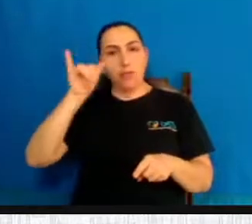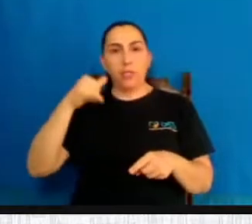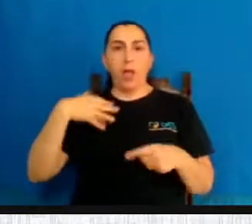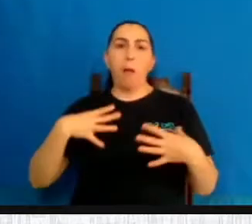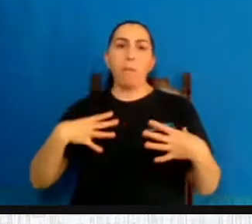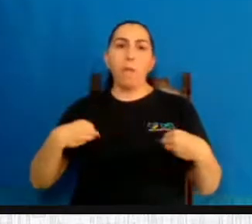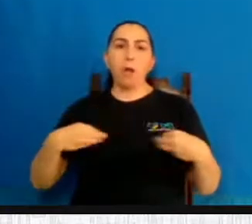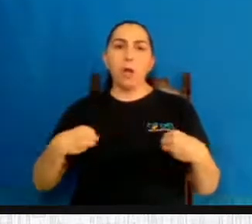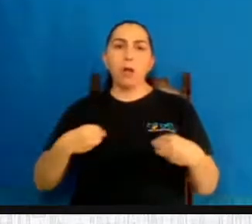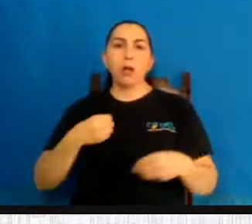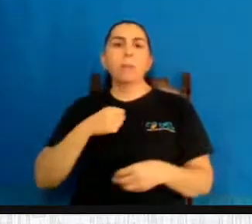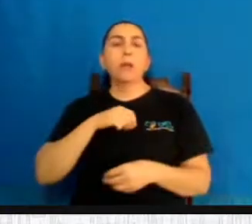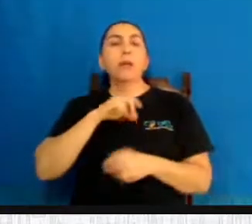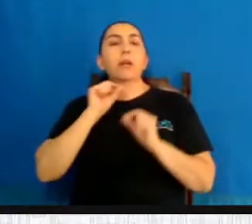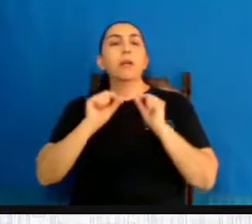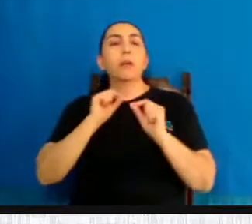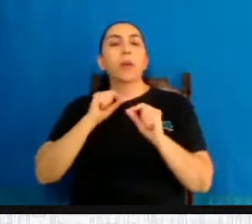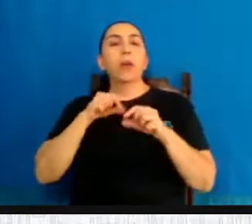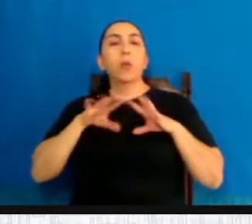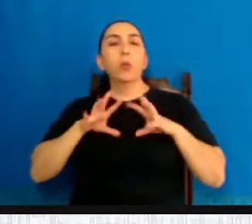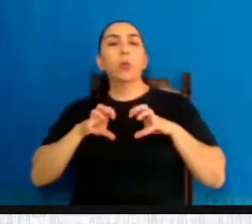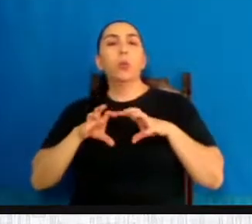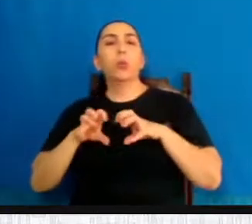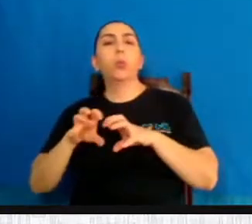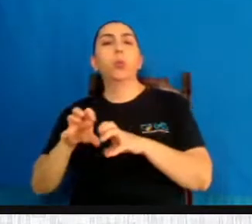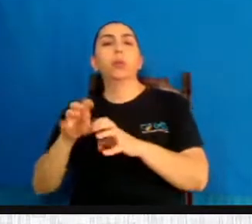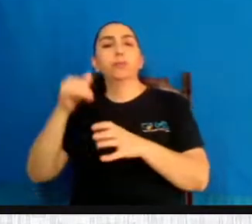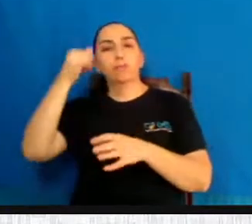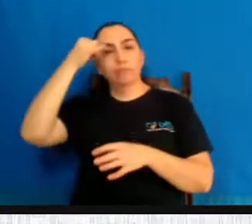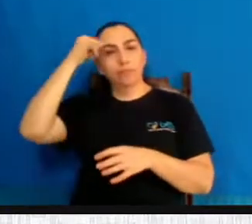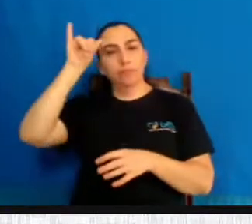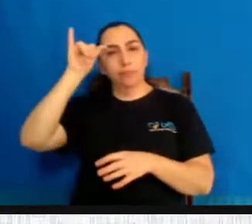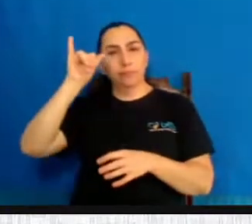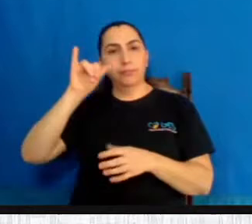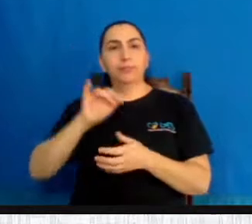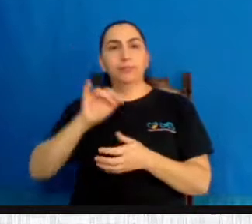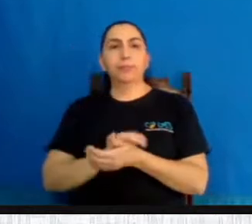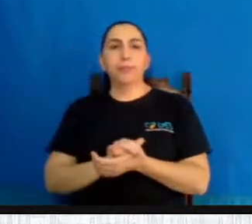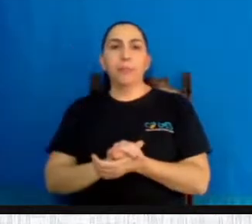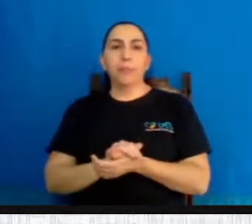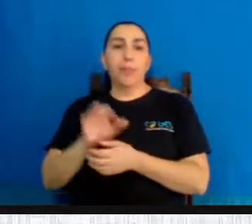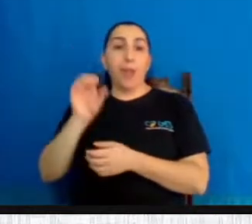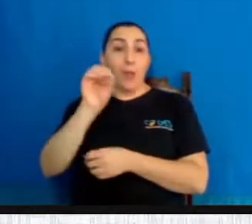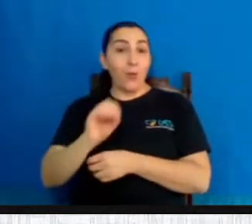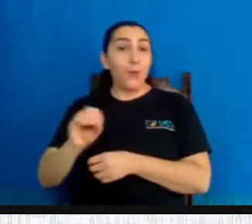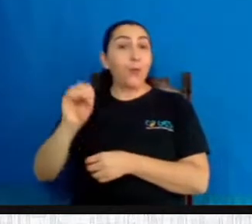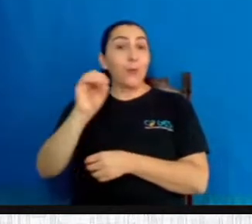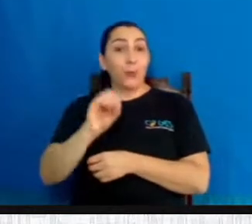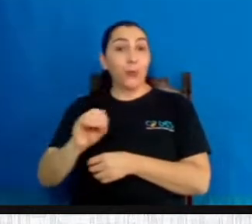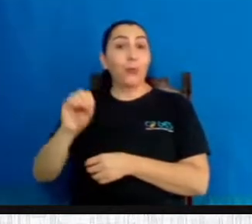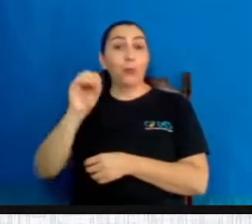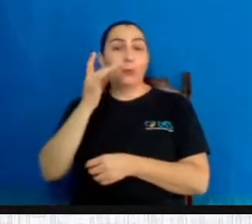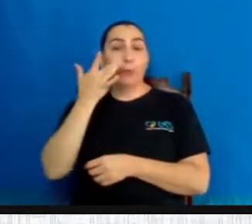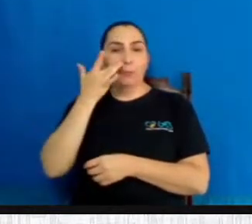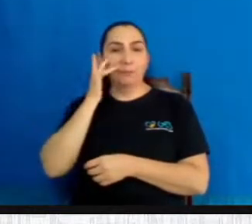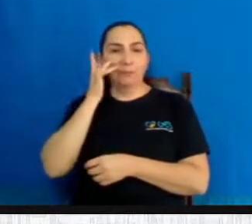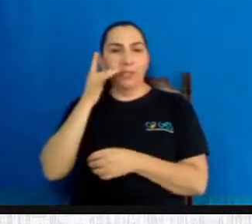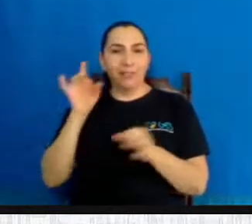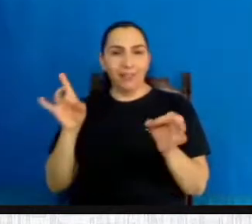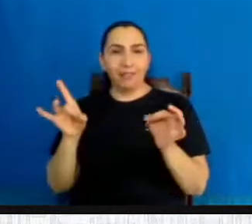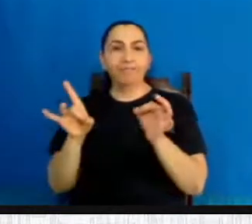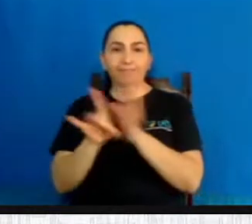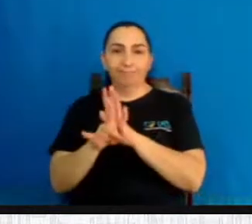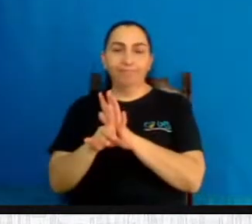proteger contra o câncer de mama, uma grande coisa, olha aí, tivemos aí, não é o outubro rosa, terminando hoje, vamos